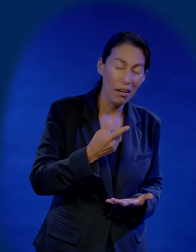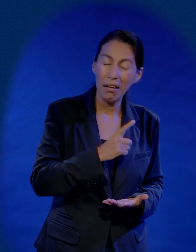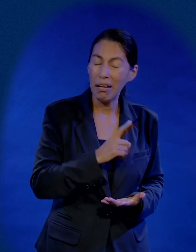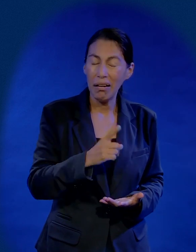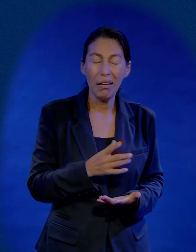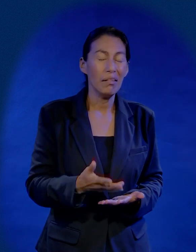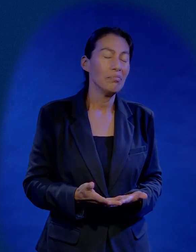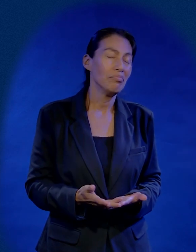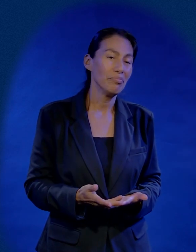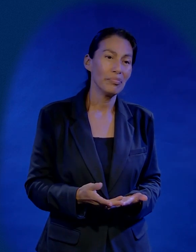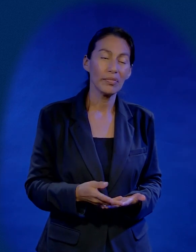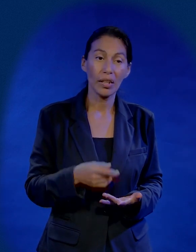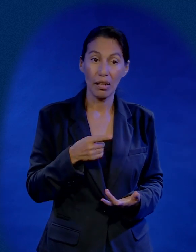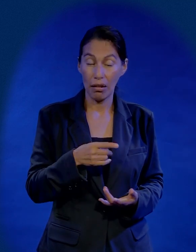muchachos queridos hermanos